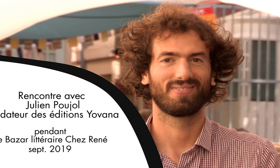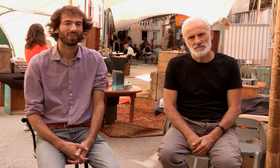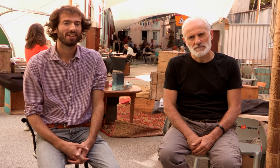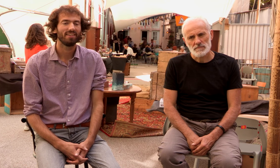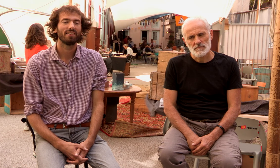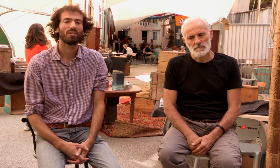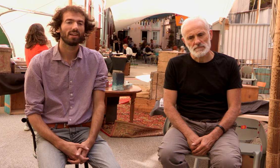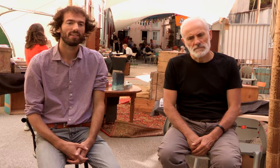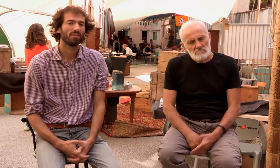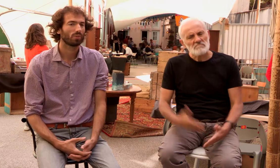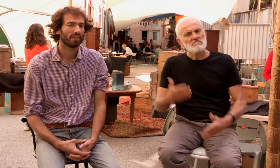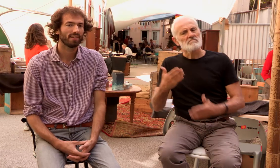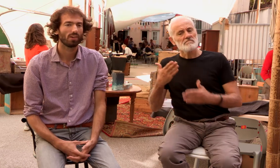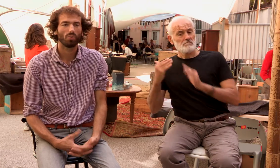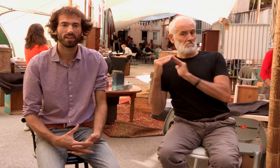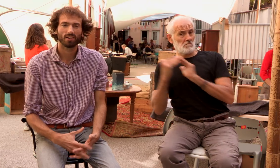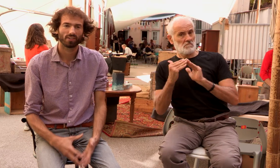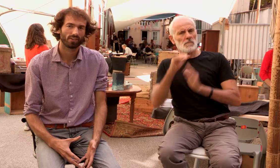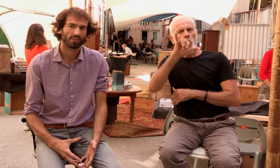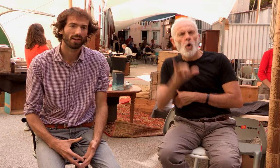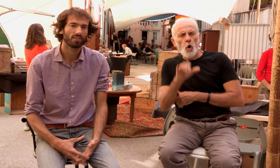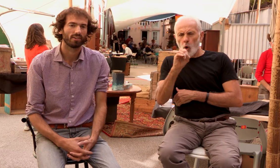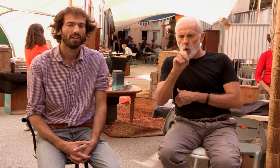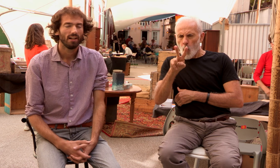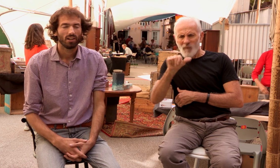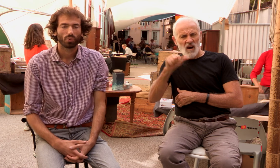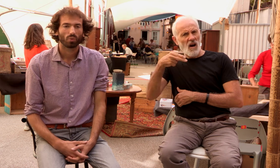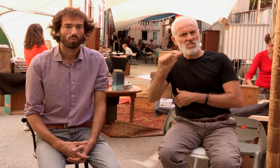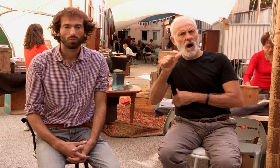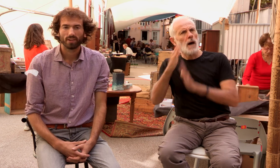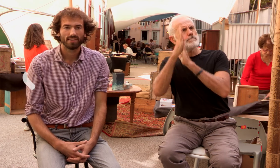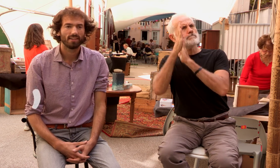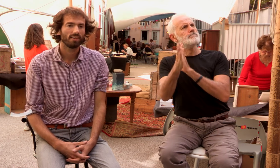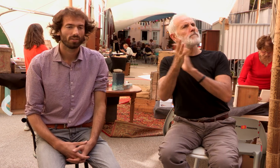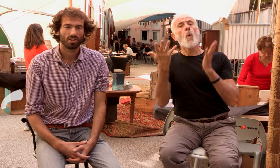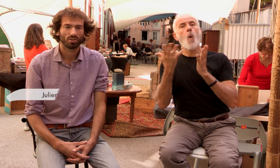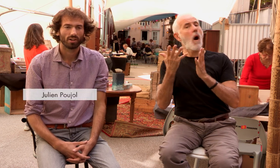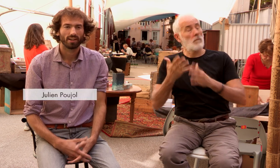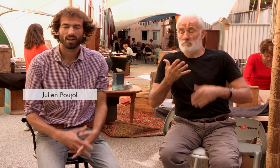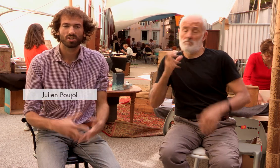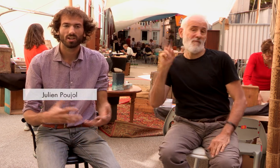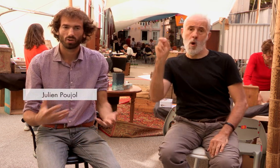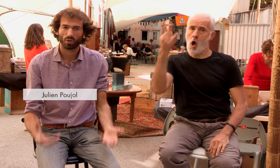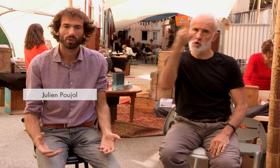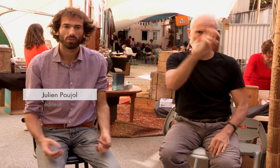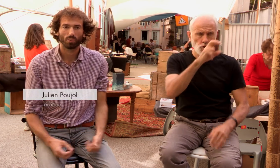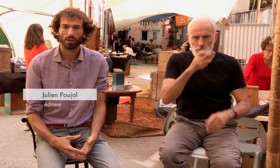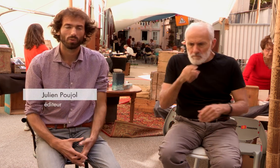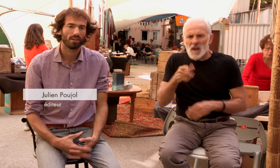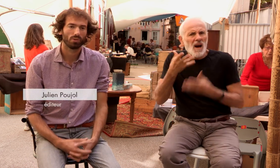La ligne éditoriale des étudiants Giovanna,'est le voyage dans un sens large. On veut inciter les gens à élargir leurs horizons par le biais